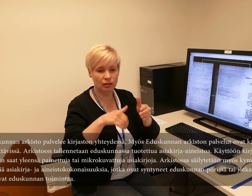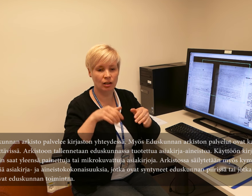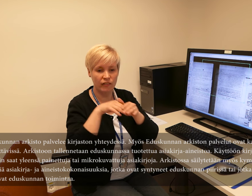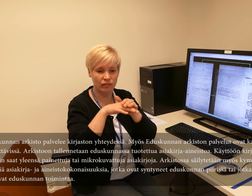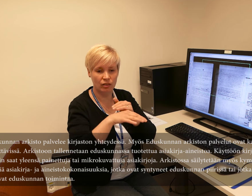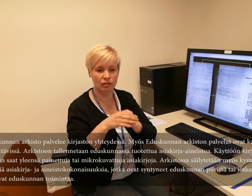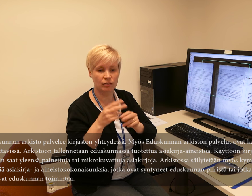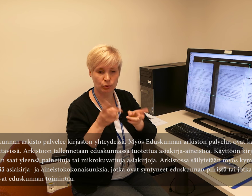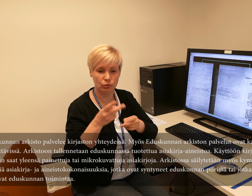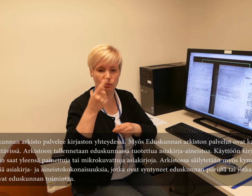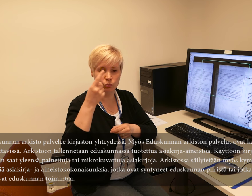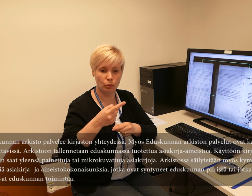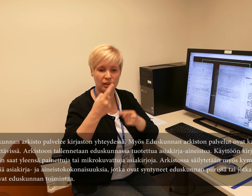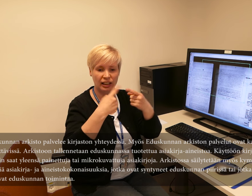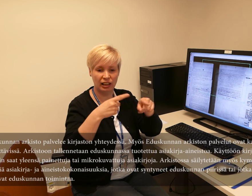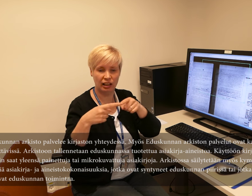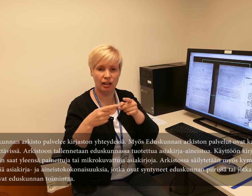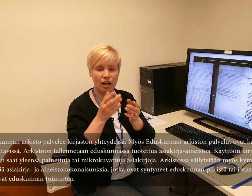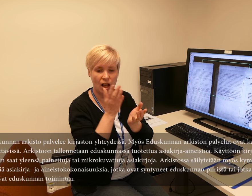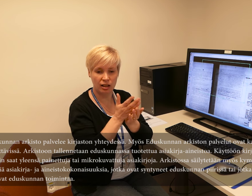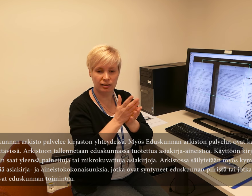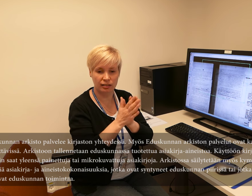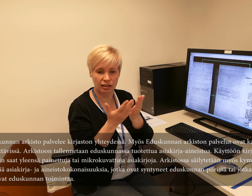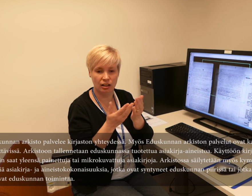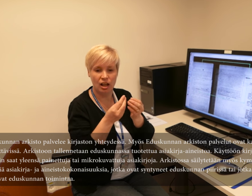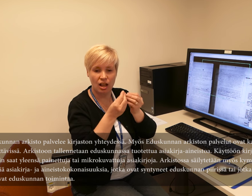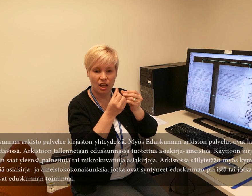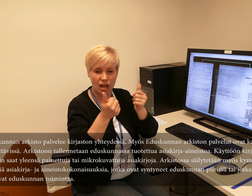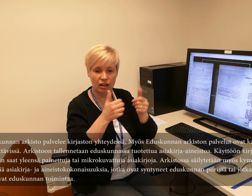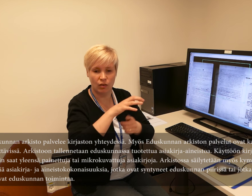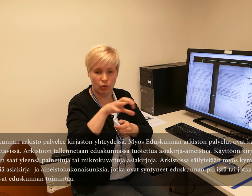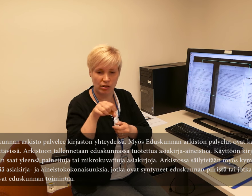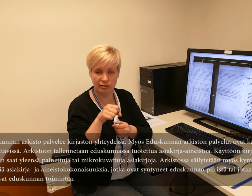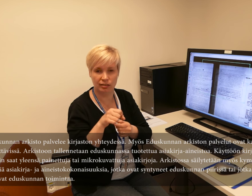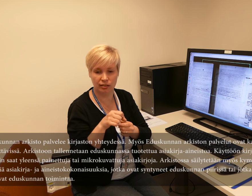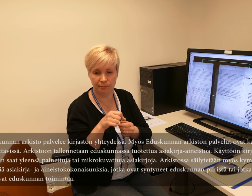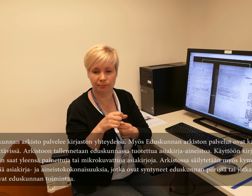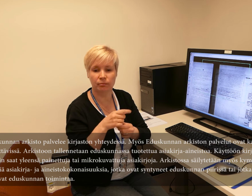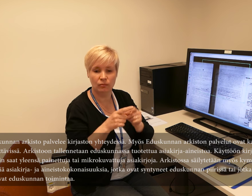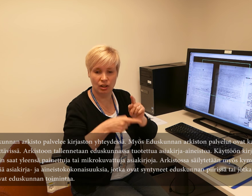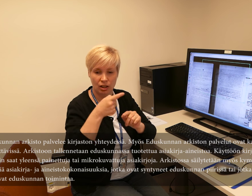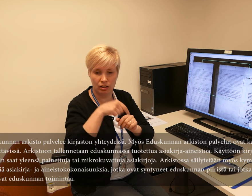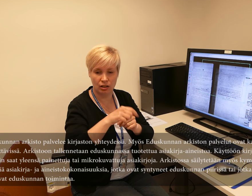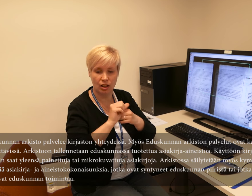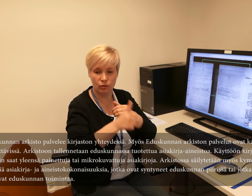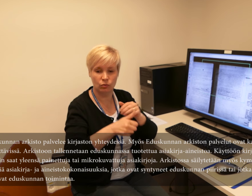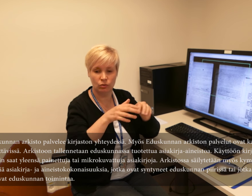Arkistossa säilytetään myös kymmeniä erillisiä asiakirja- ja aineistokokonaisuuksia, jotka ovat